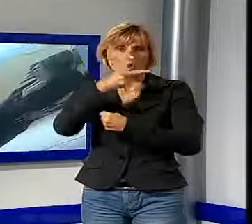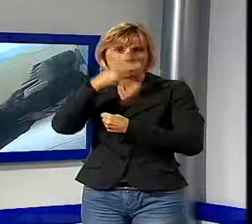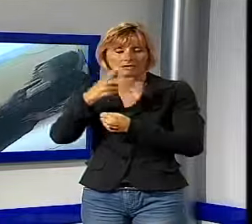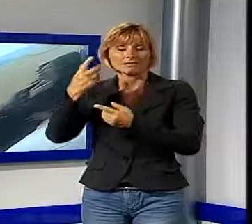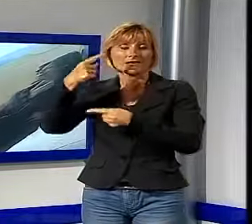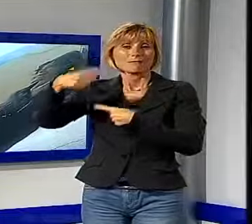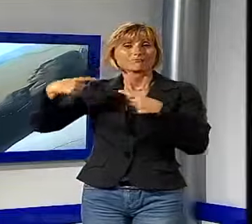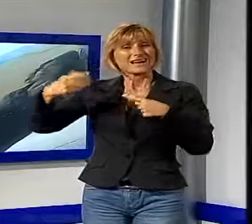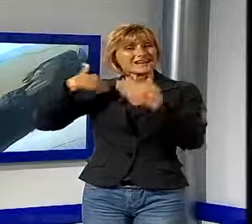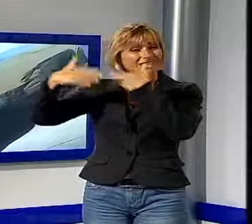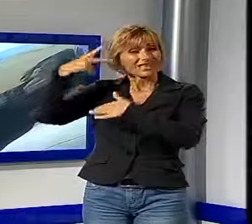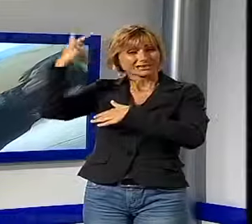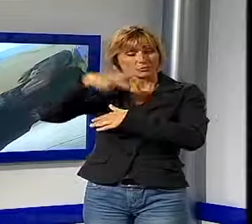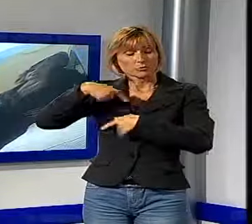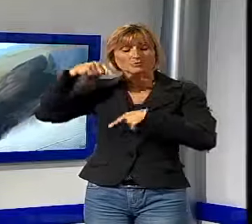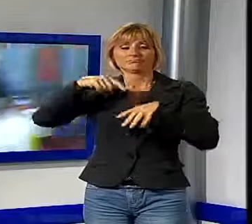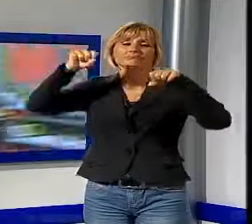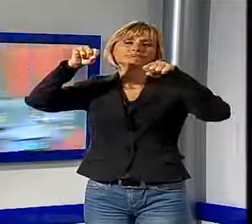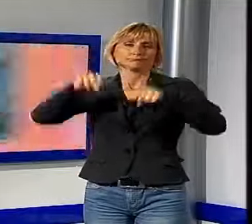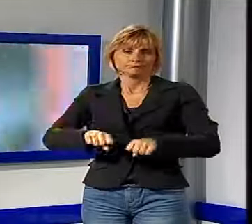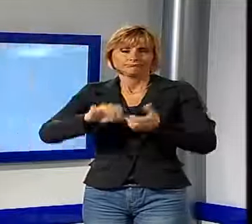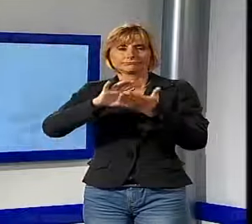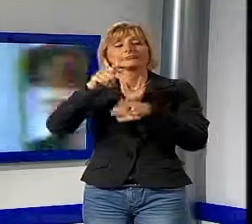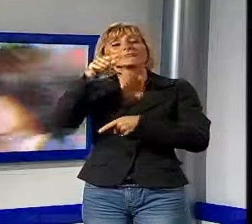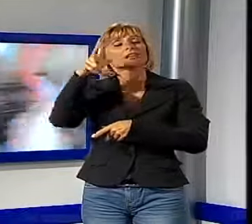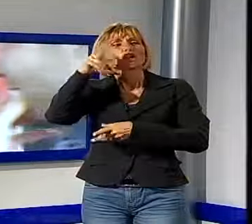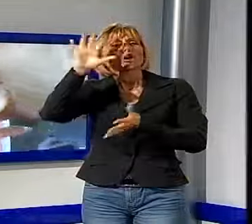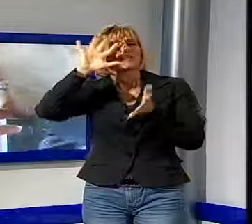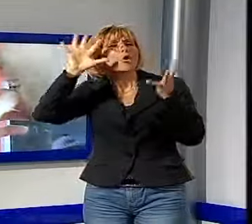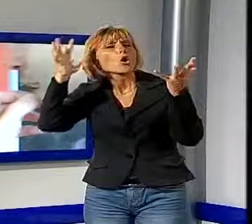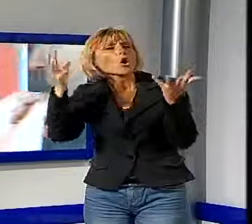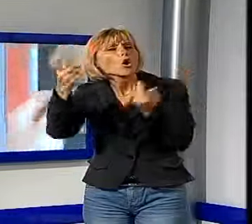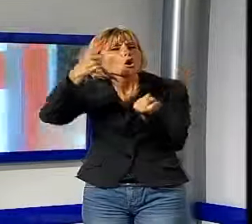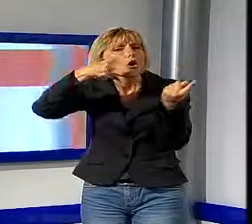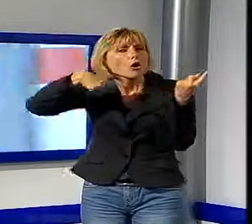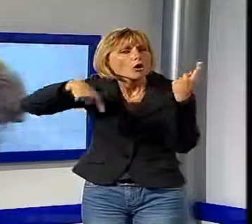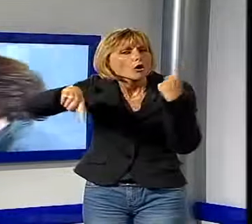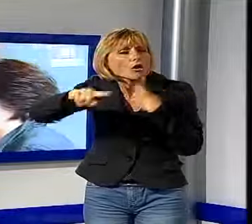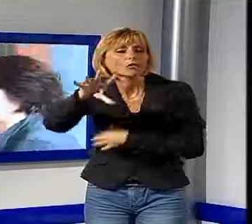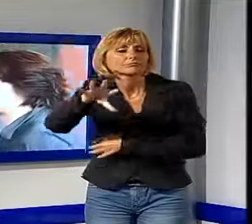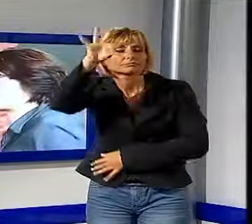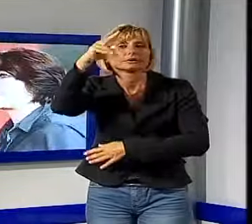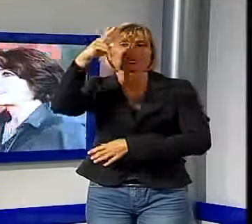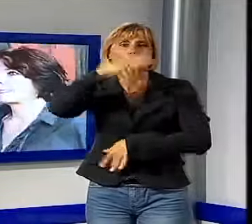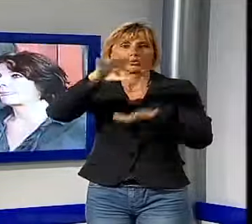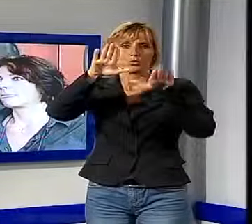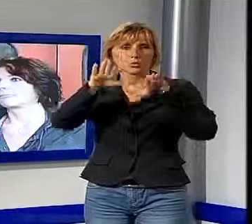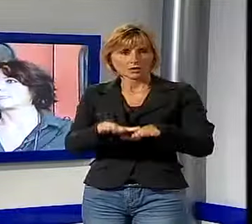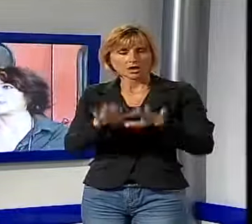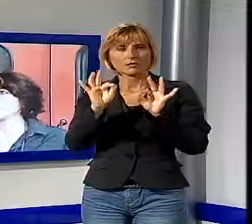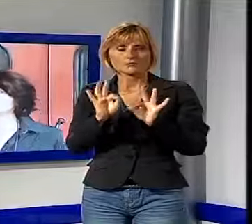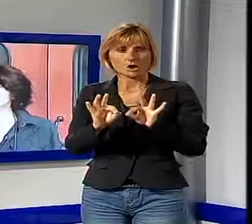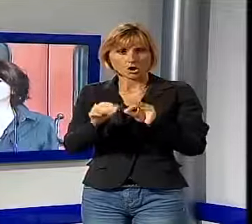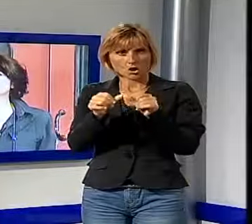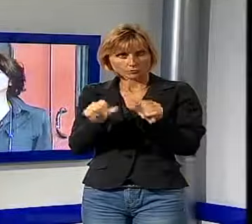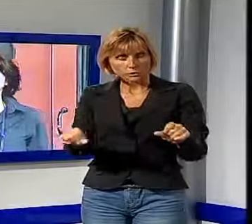divenuta lei da qualche anno, da quando, dopo aver girato per tutto il mondo, ha deciso di tornare in Italia, scegliendo questa città come